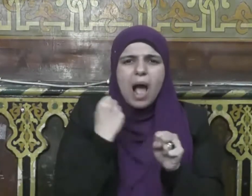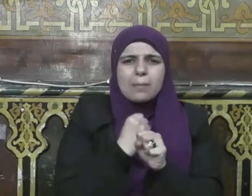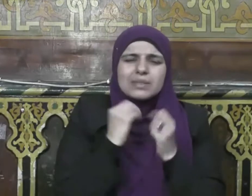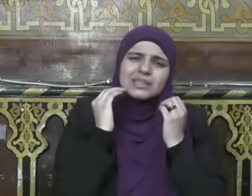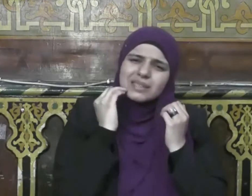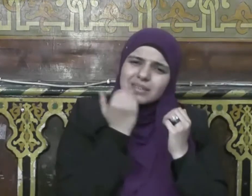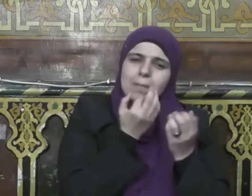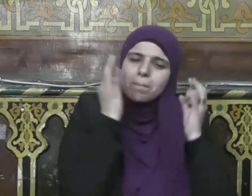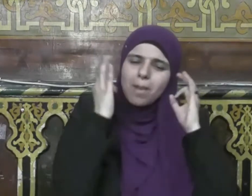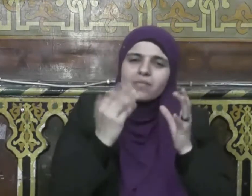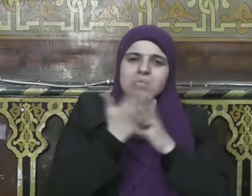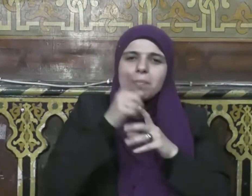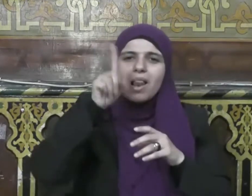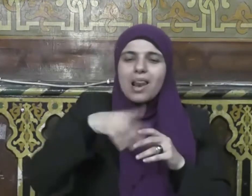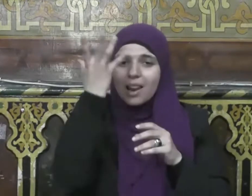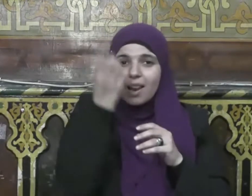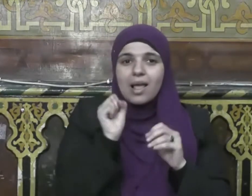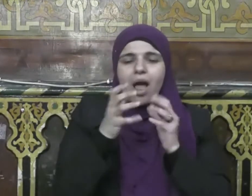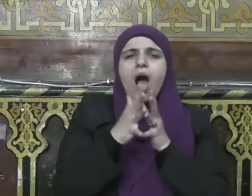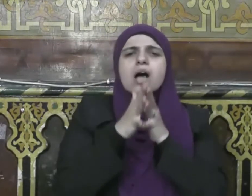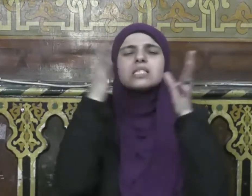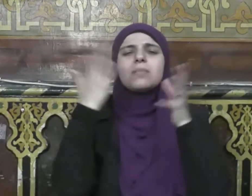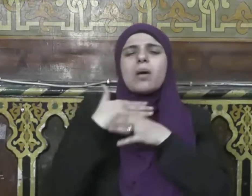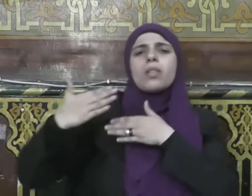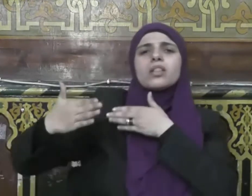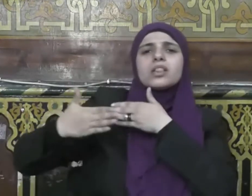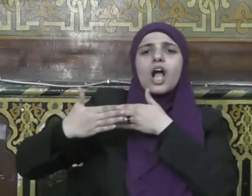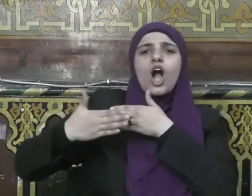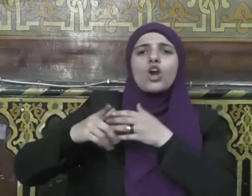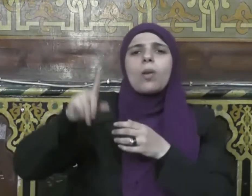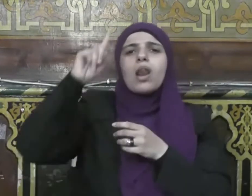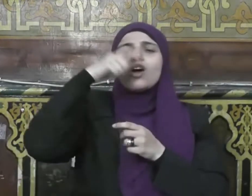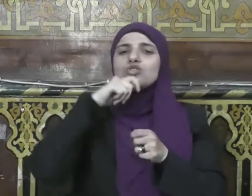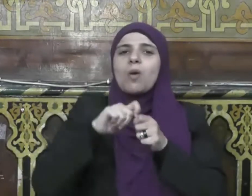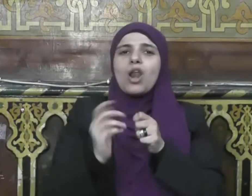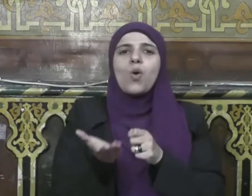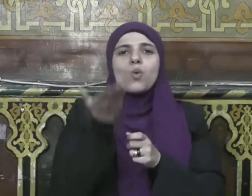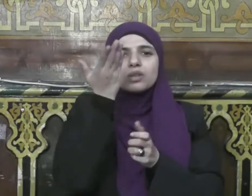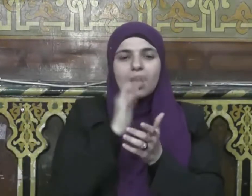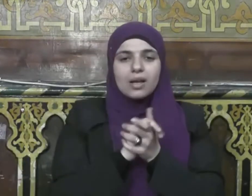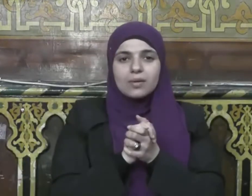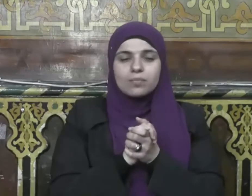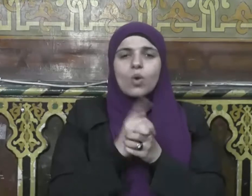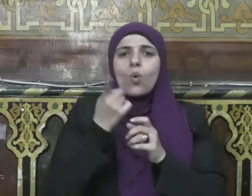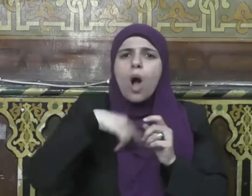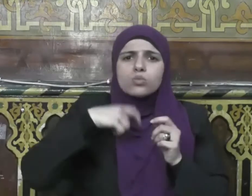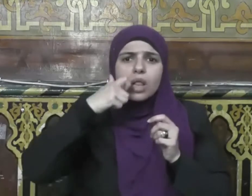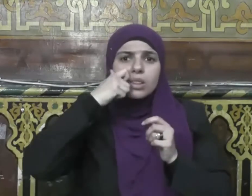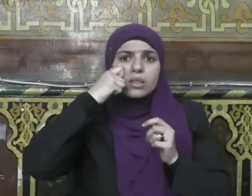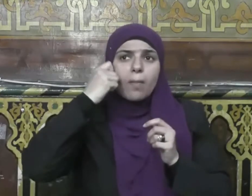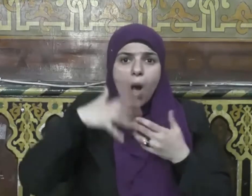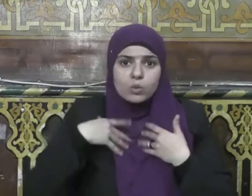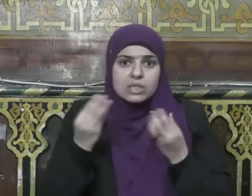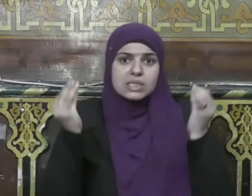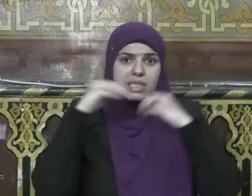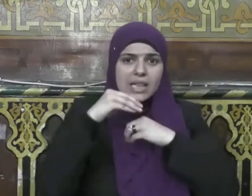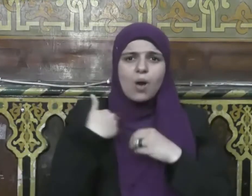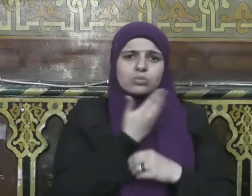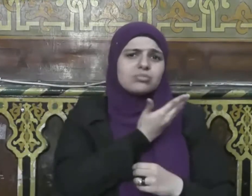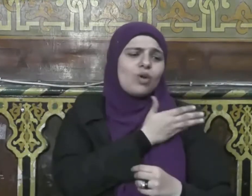وجل وطمعا في مغفرته وقد حثنا نبينا صلى الله عليه وسلم على